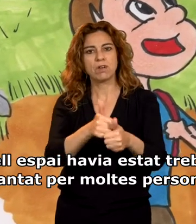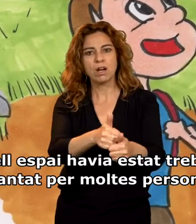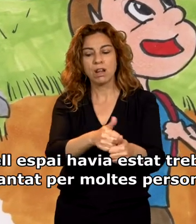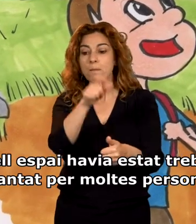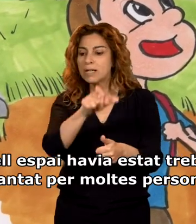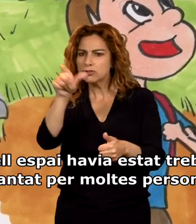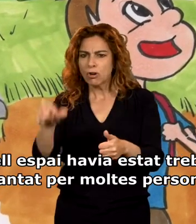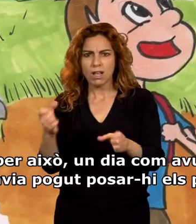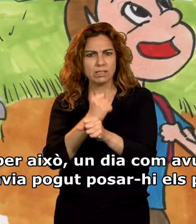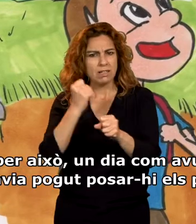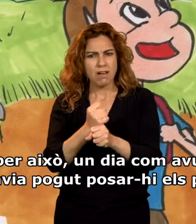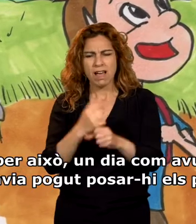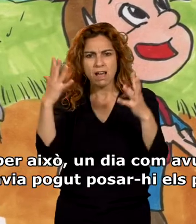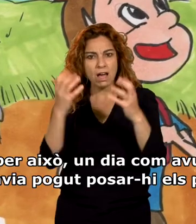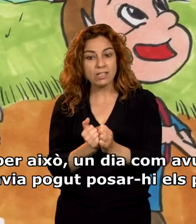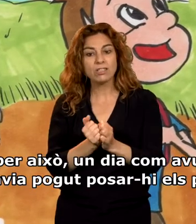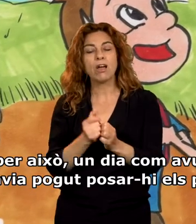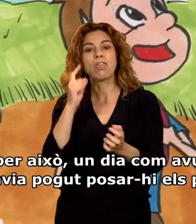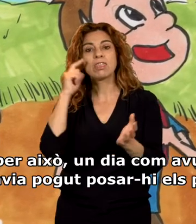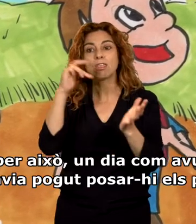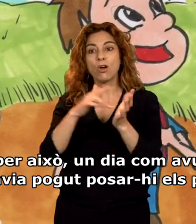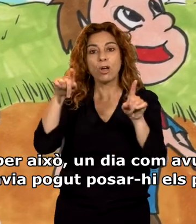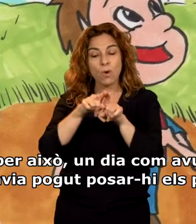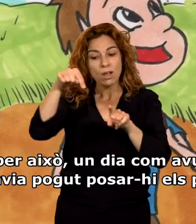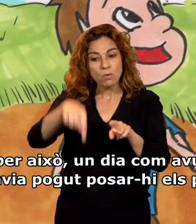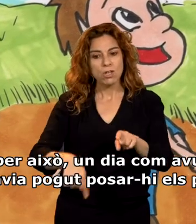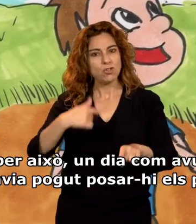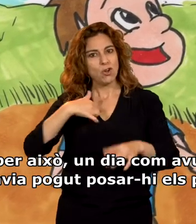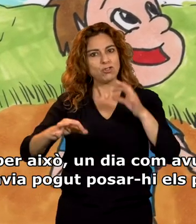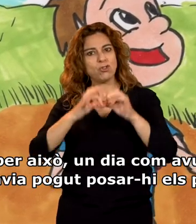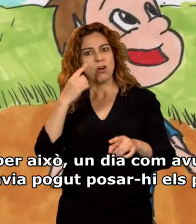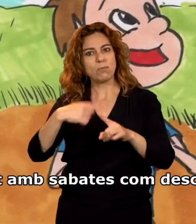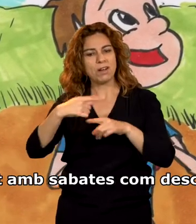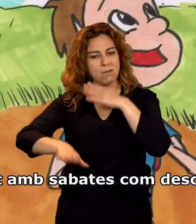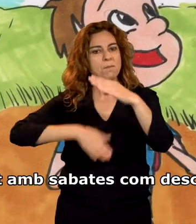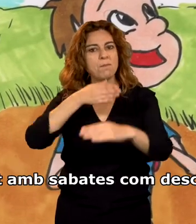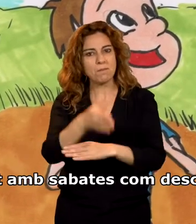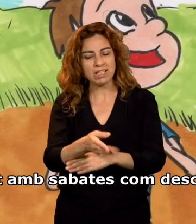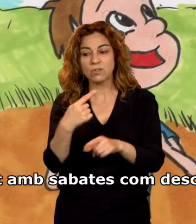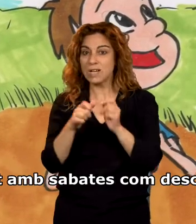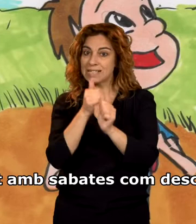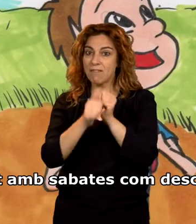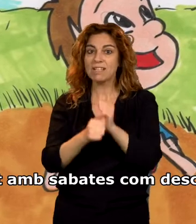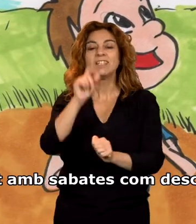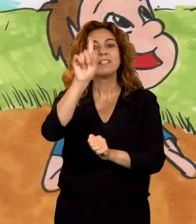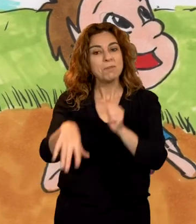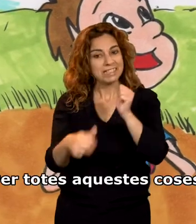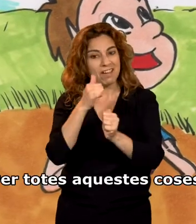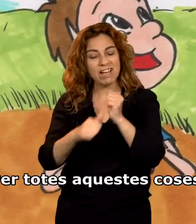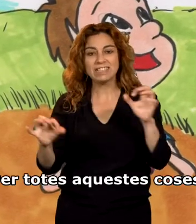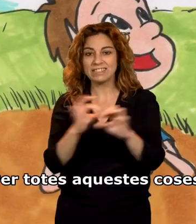plantat per moltes persones i per això, un dia com avui, jo havia pogut posar-hi els peus, tant amb sabates com descalcs.